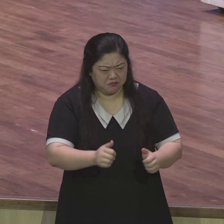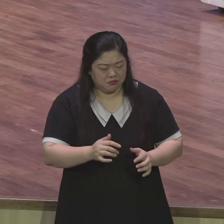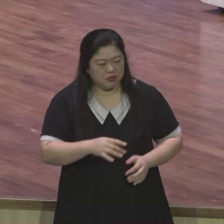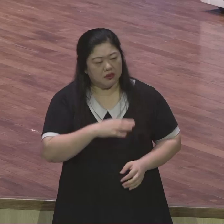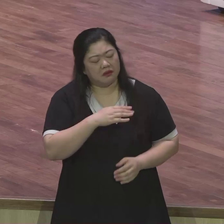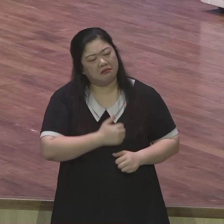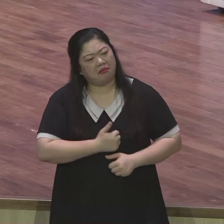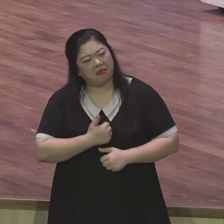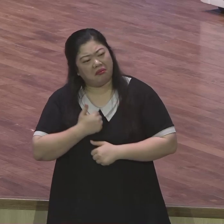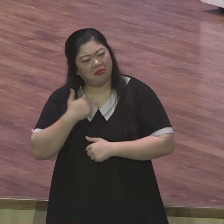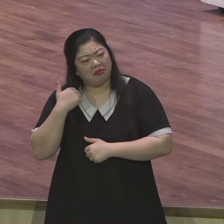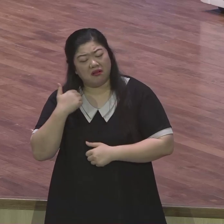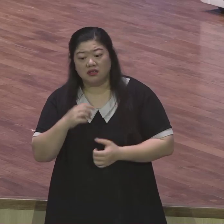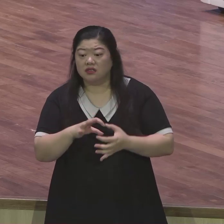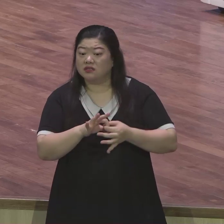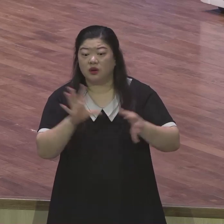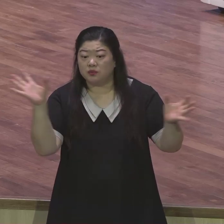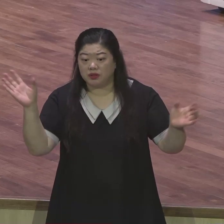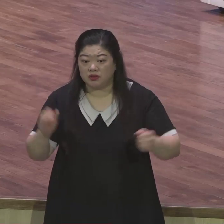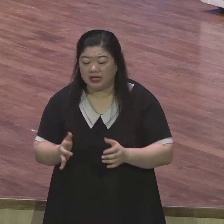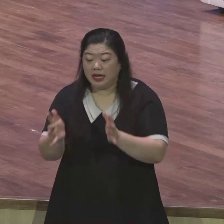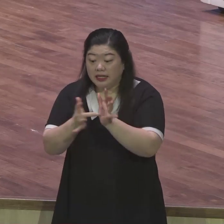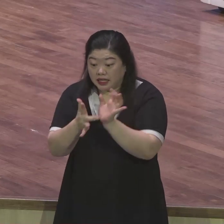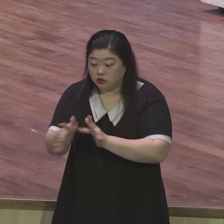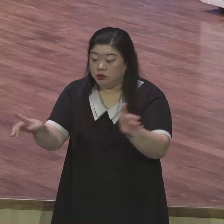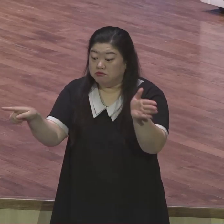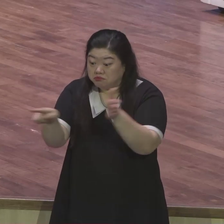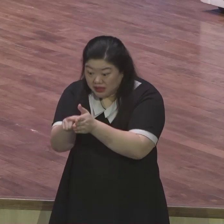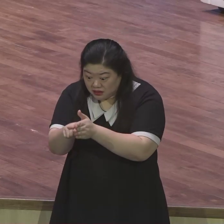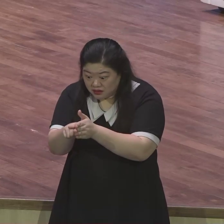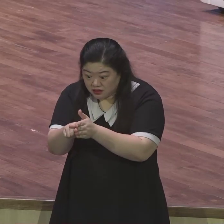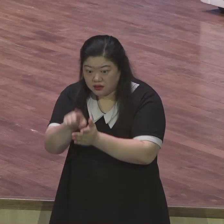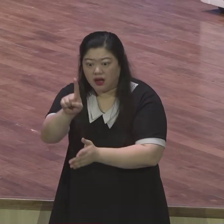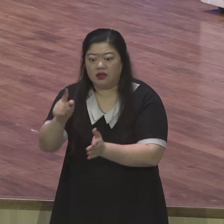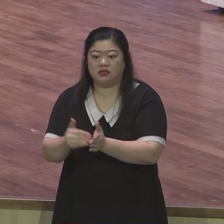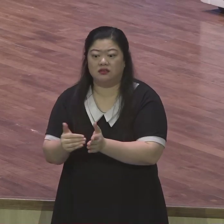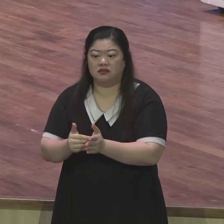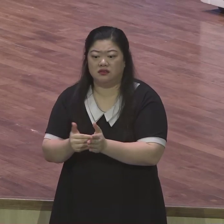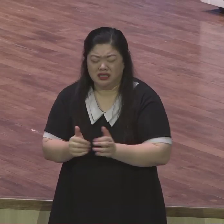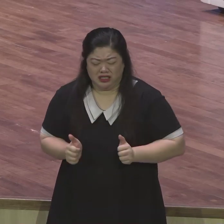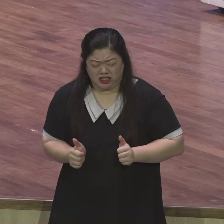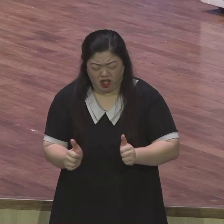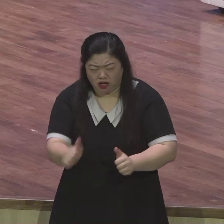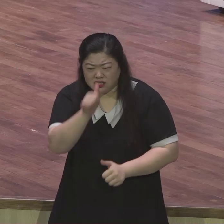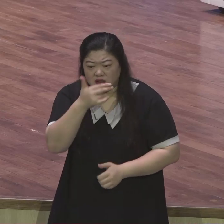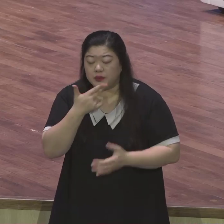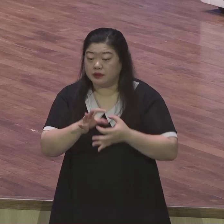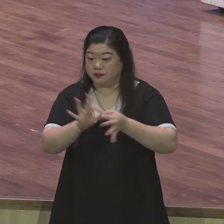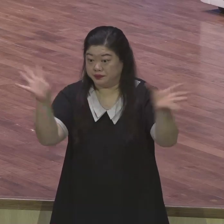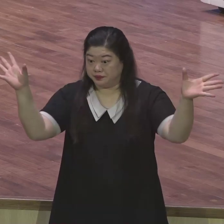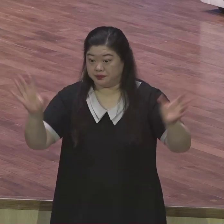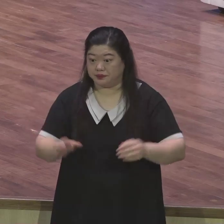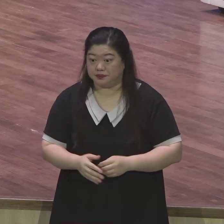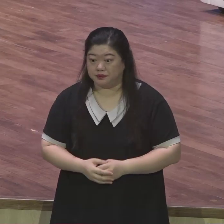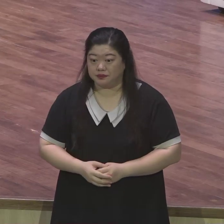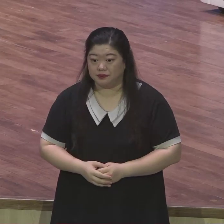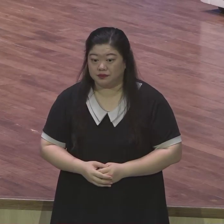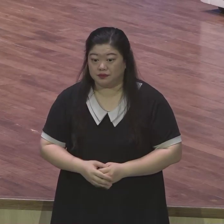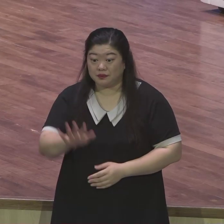그냥 믿을 때 그 안에 있는 축복이 나의 것이 됩니다 이번 합숙 훈련 통해서 또 확인했습니다 노아가 열심히 방주를